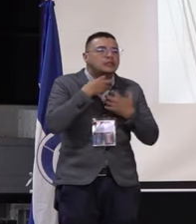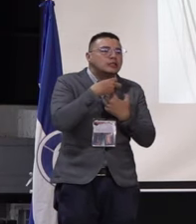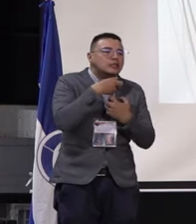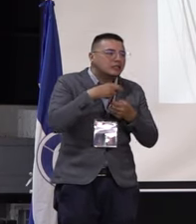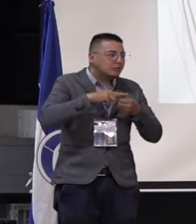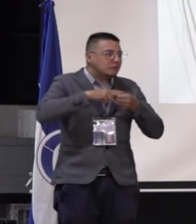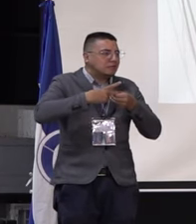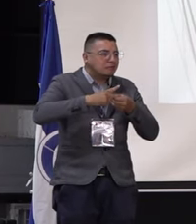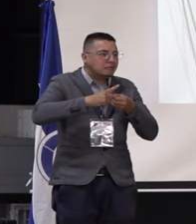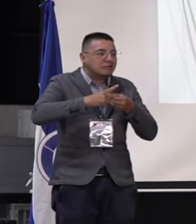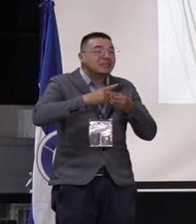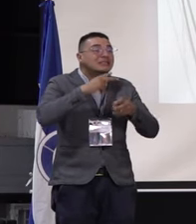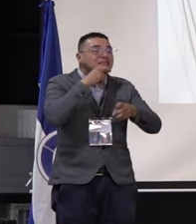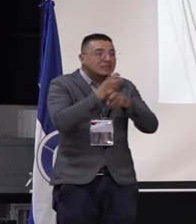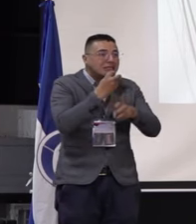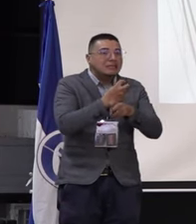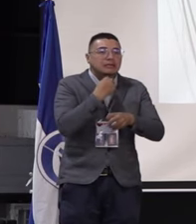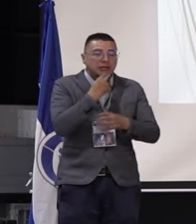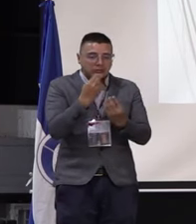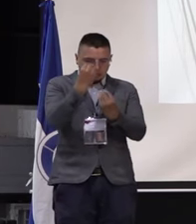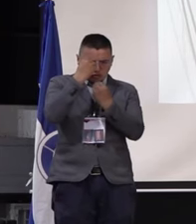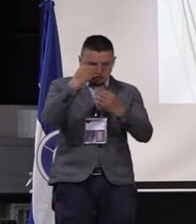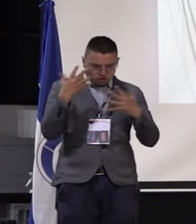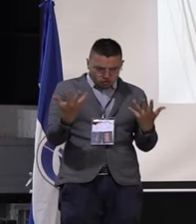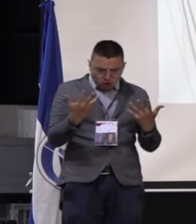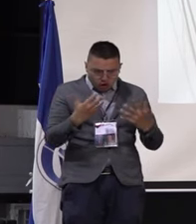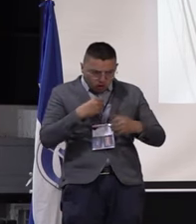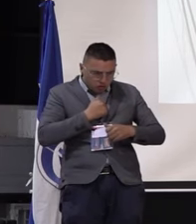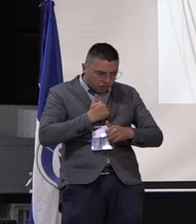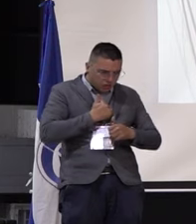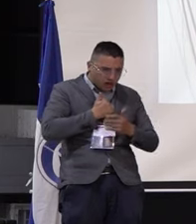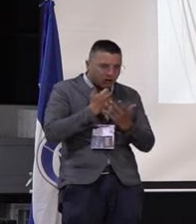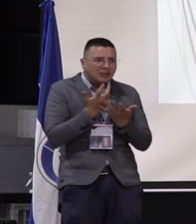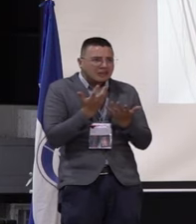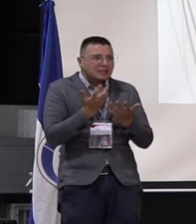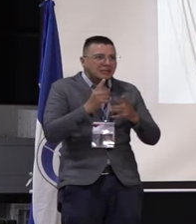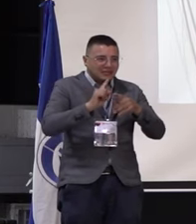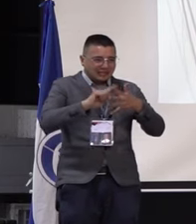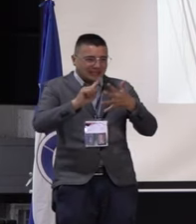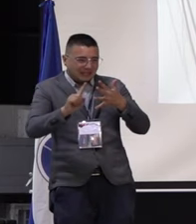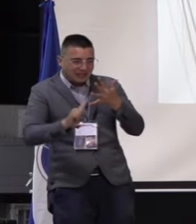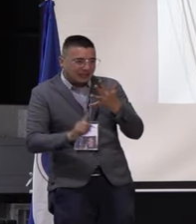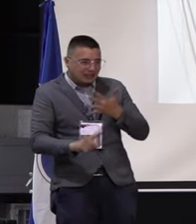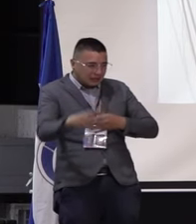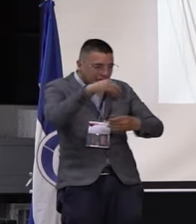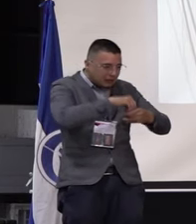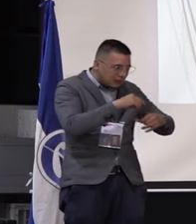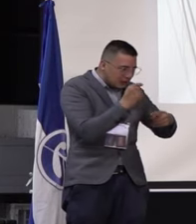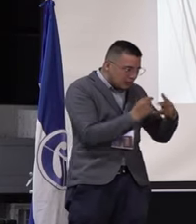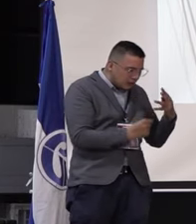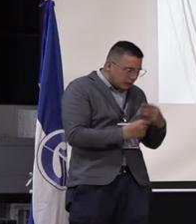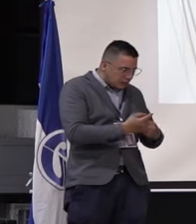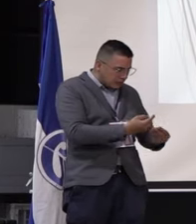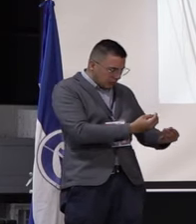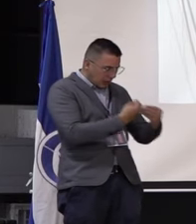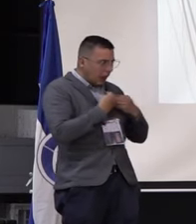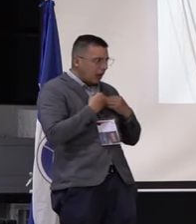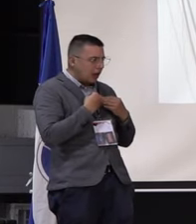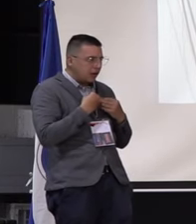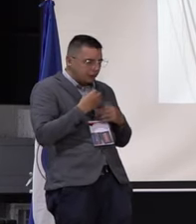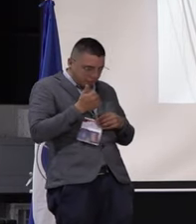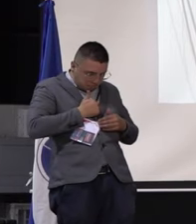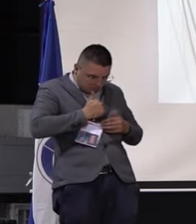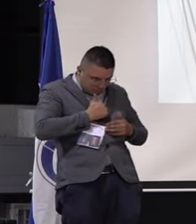Entonces, digamos, no solamente cómo nos formamos en esos otros aspectos que nos darían un plus como egresados, sino también cómo nos